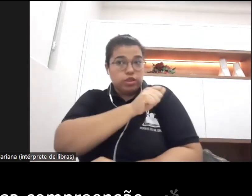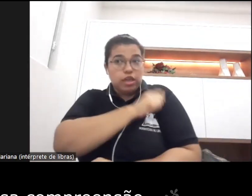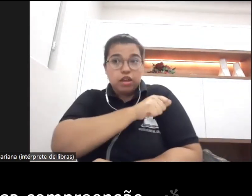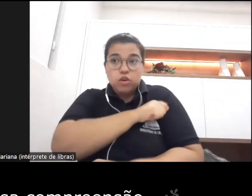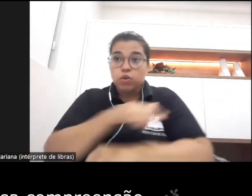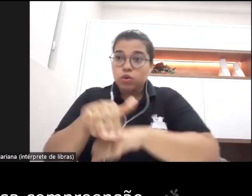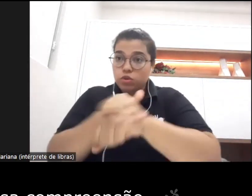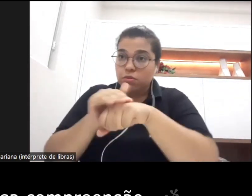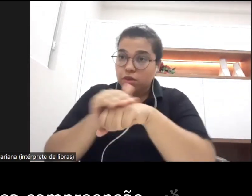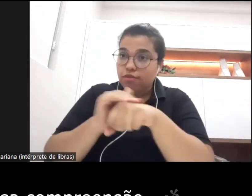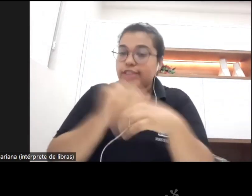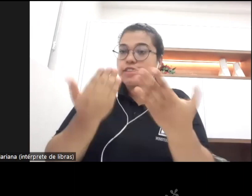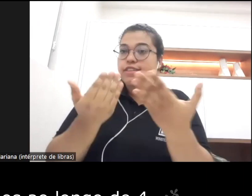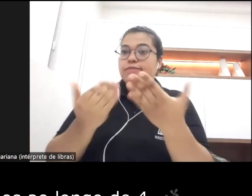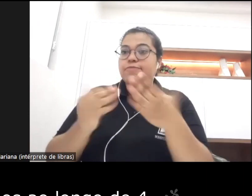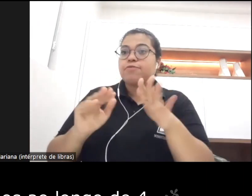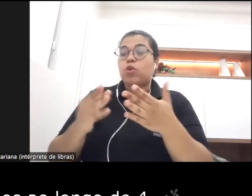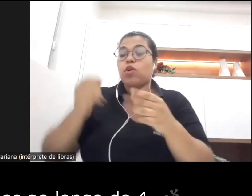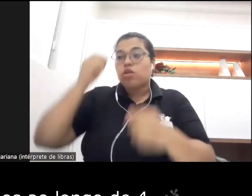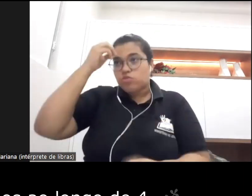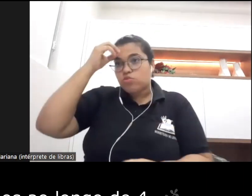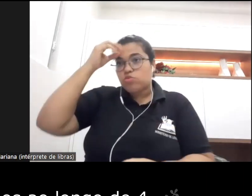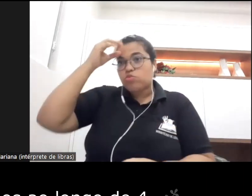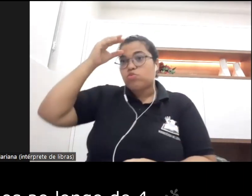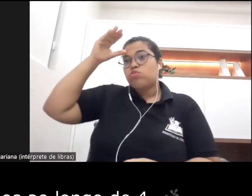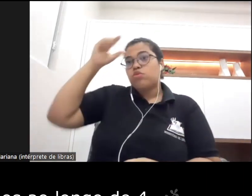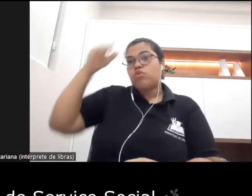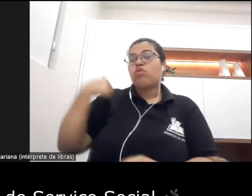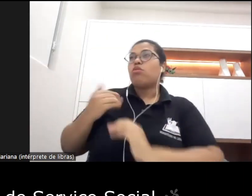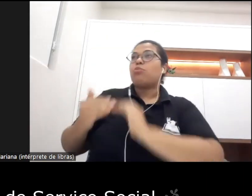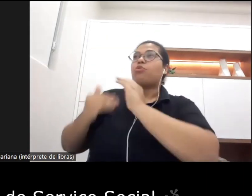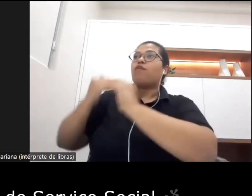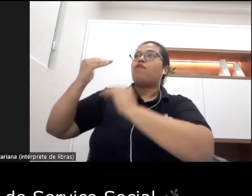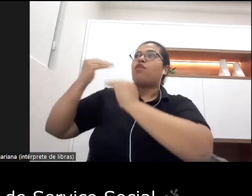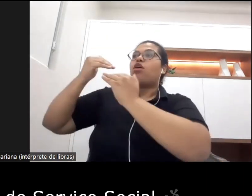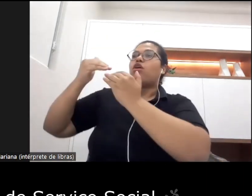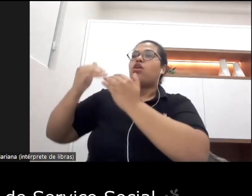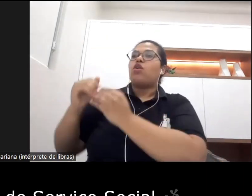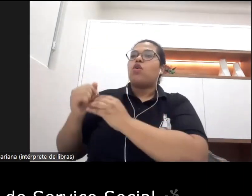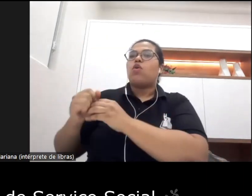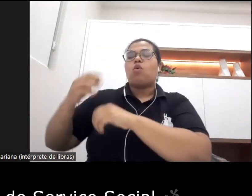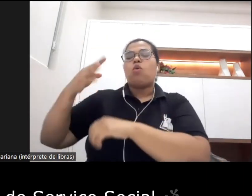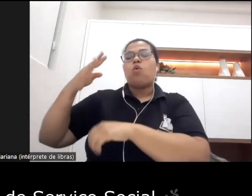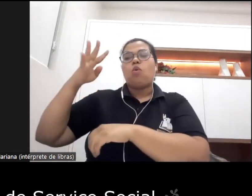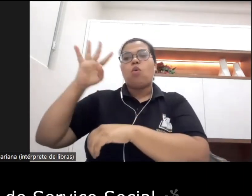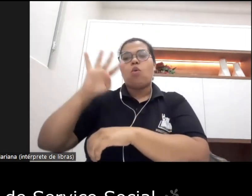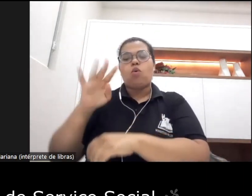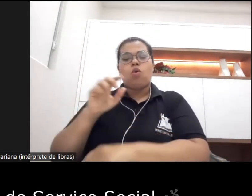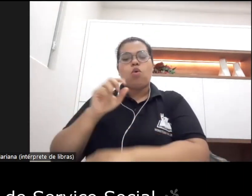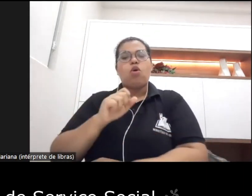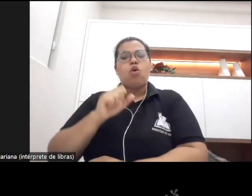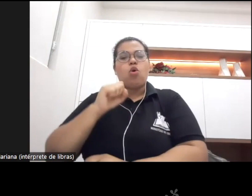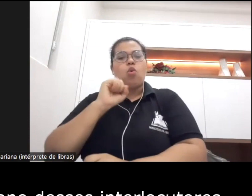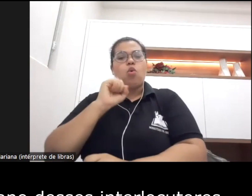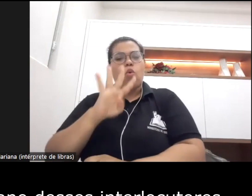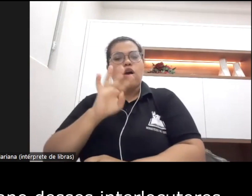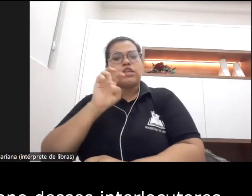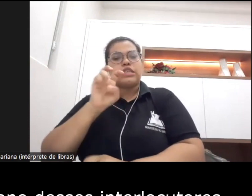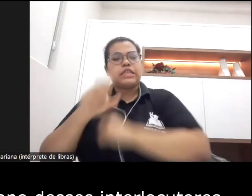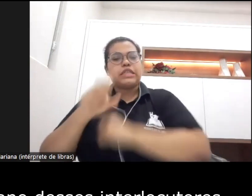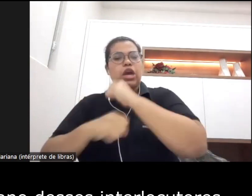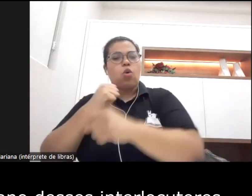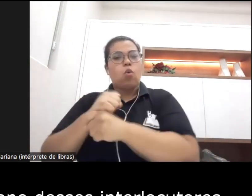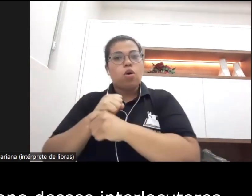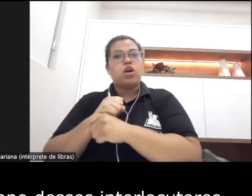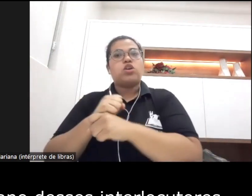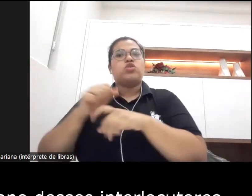medida que essa compreensão que nós construímos ao longo de quatro e cinco anos de um curso de serviço social ela não faz